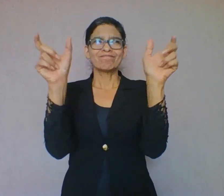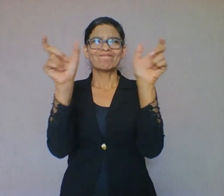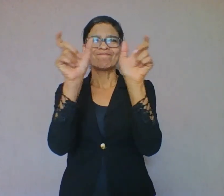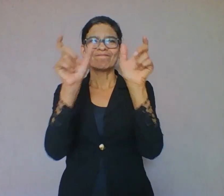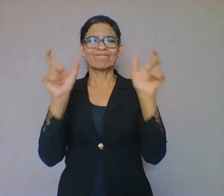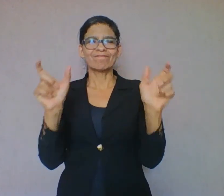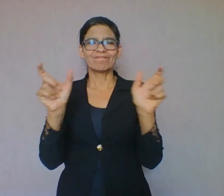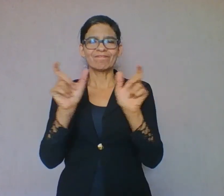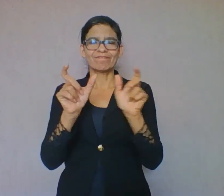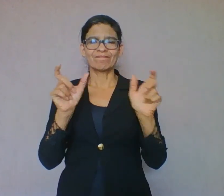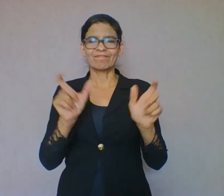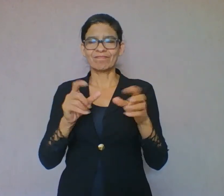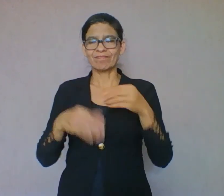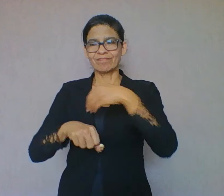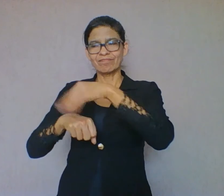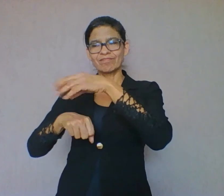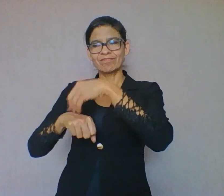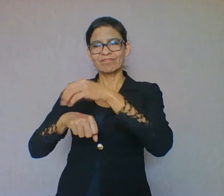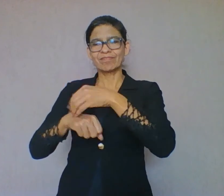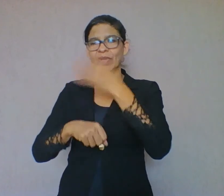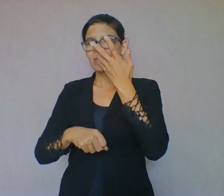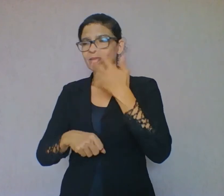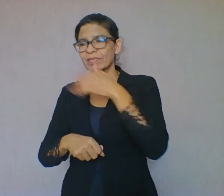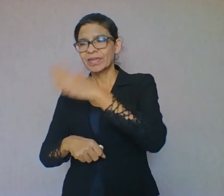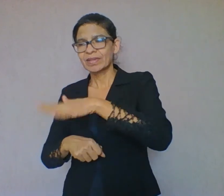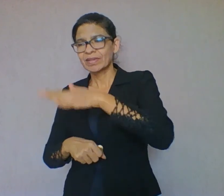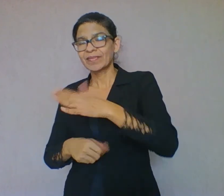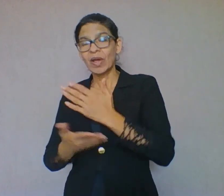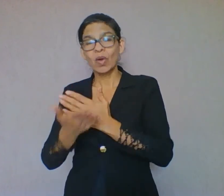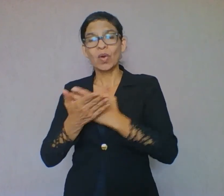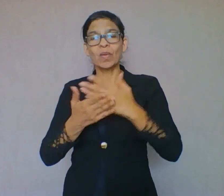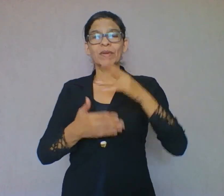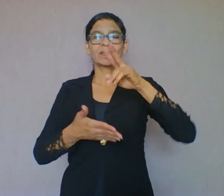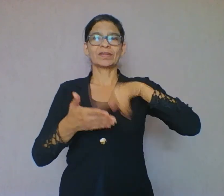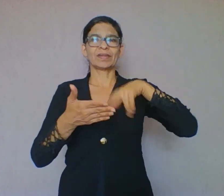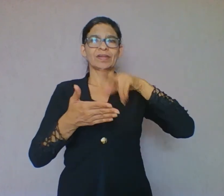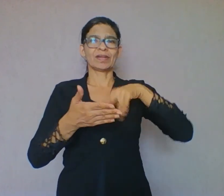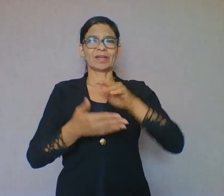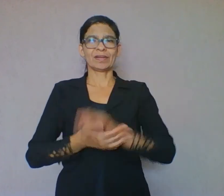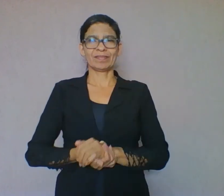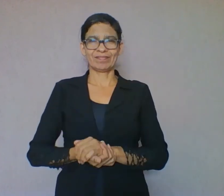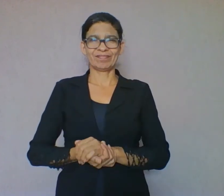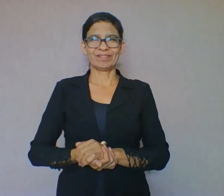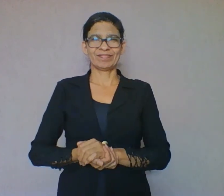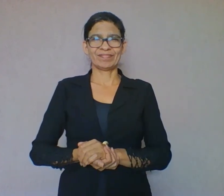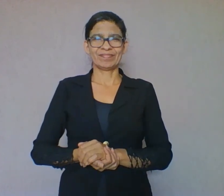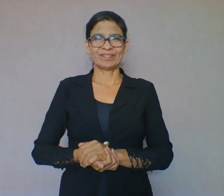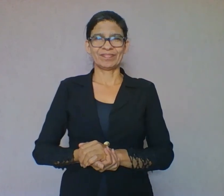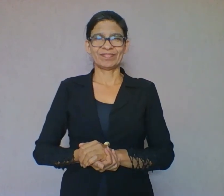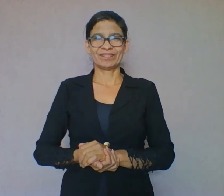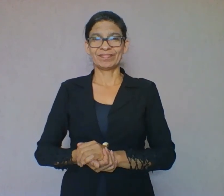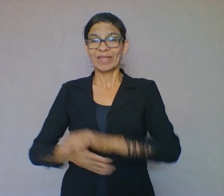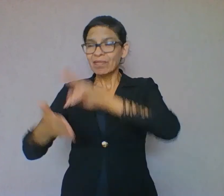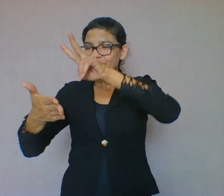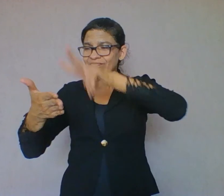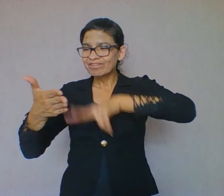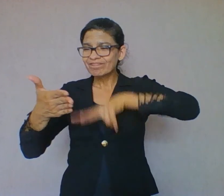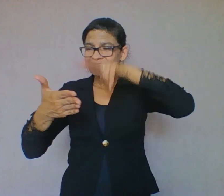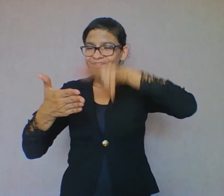eu tenho aqui, o leitor apenas apodera-se do que já está pronto. Então ele vai